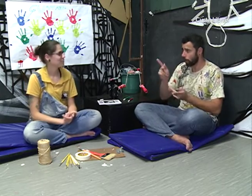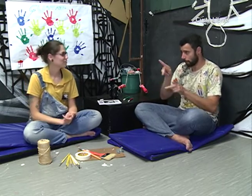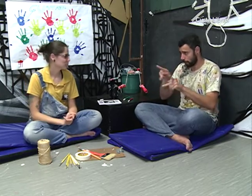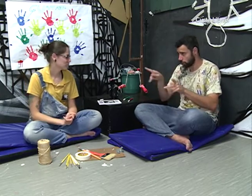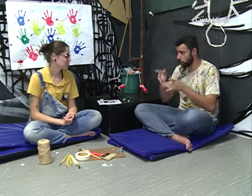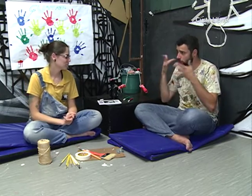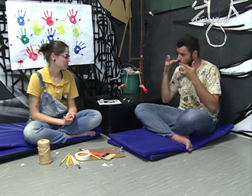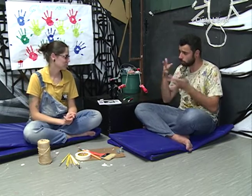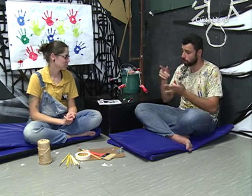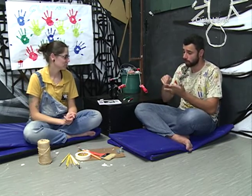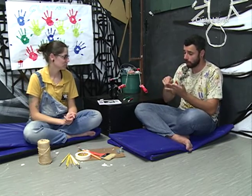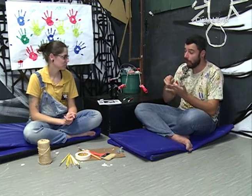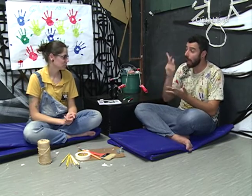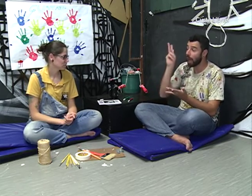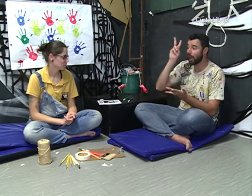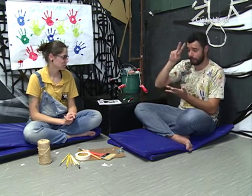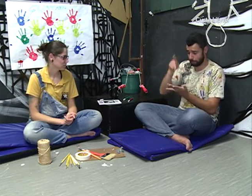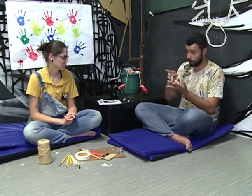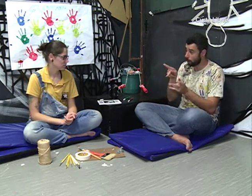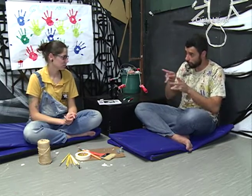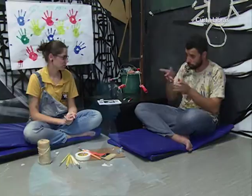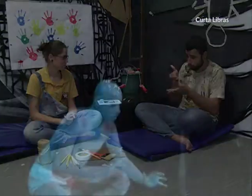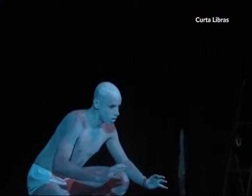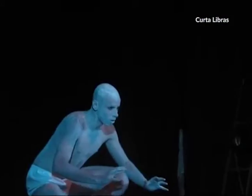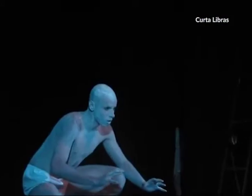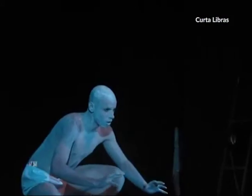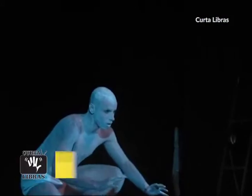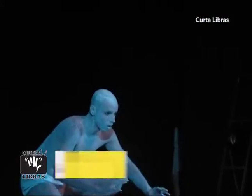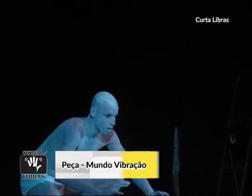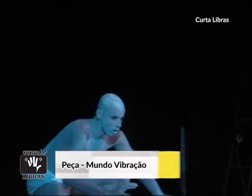isso. As modalidades foram performance, direção, professor teatral.